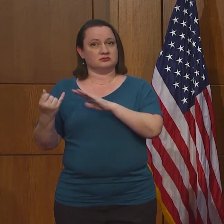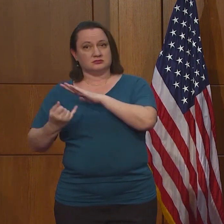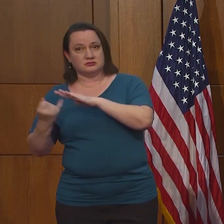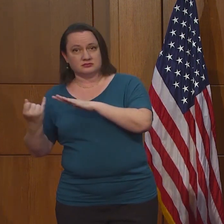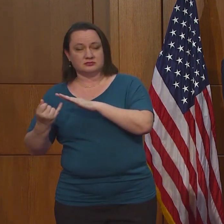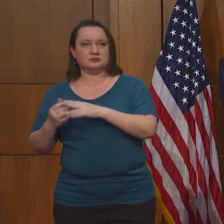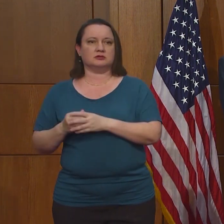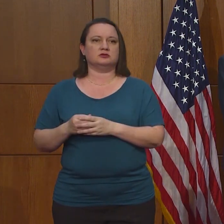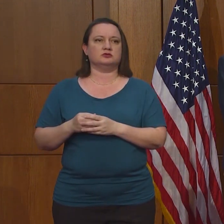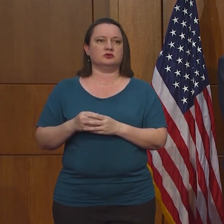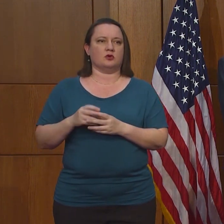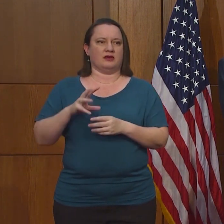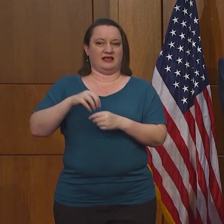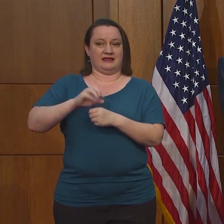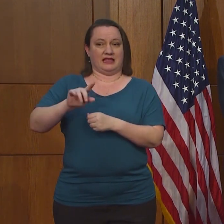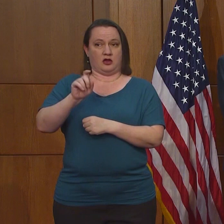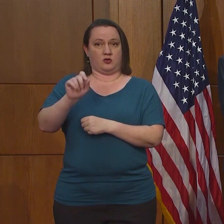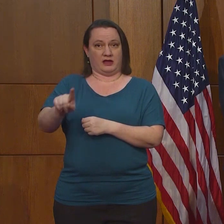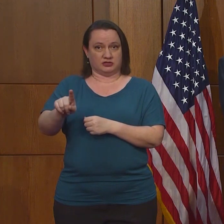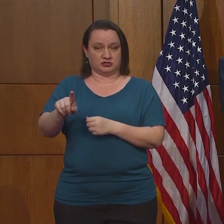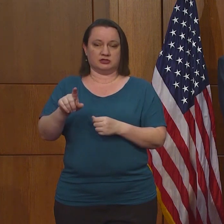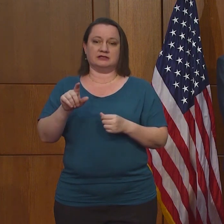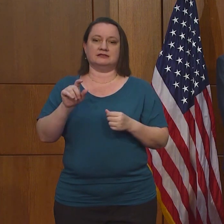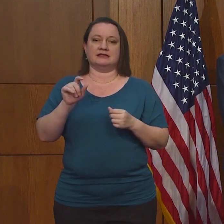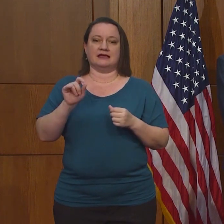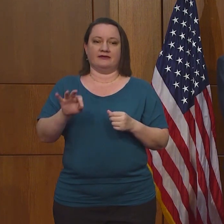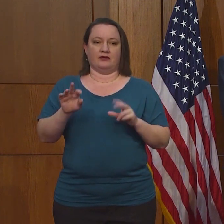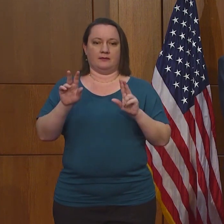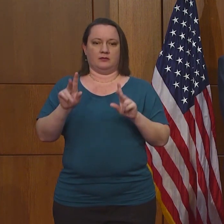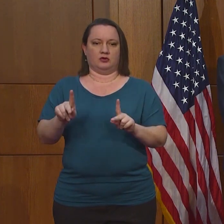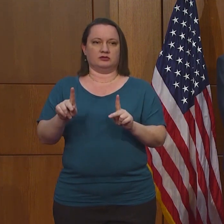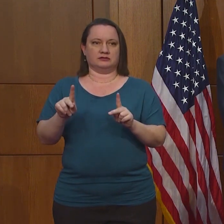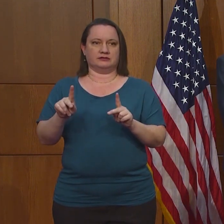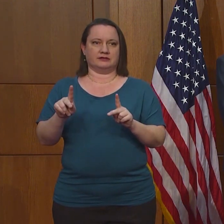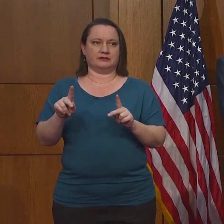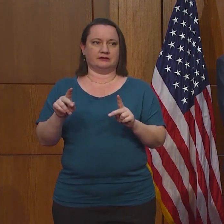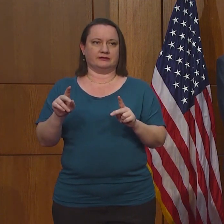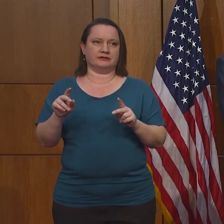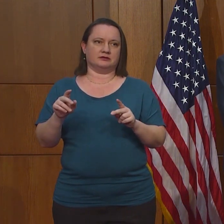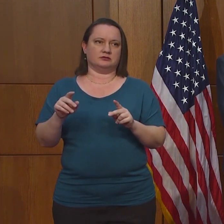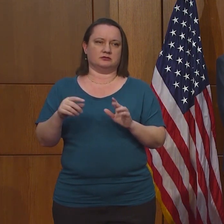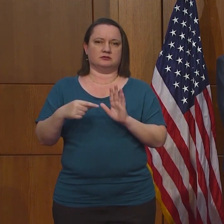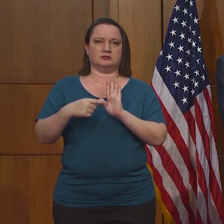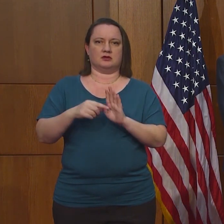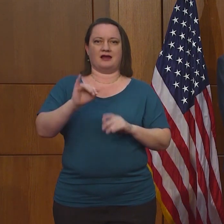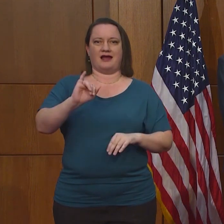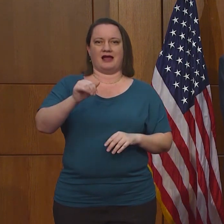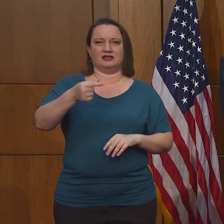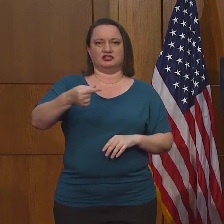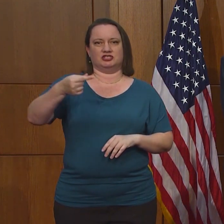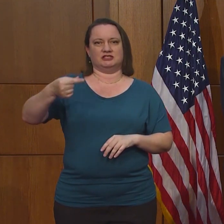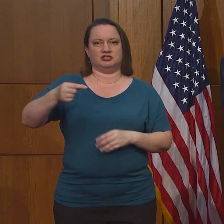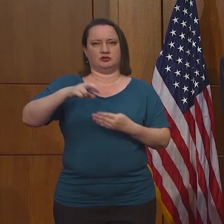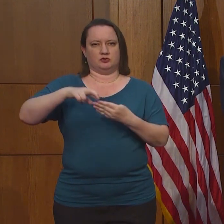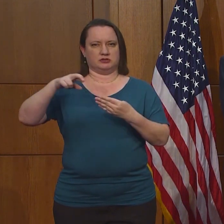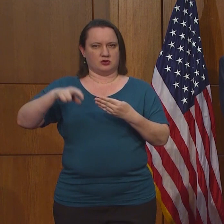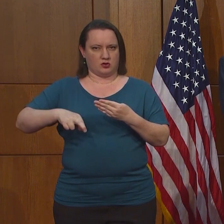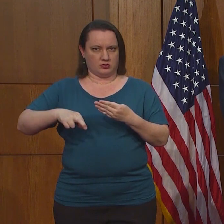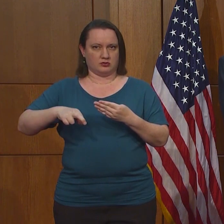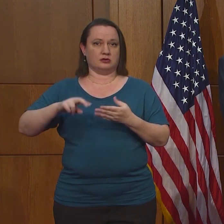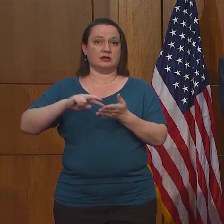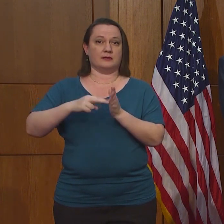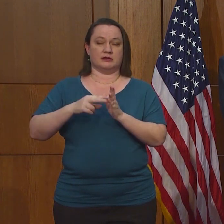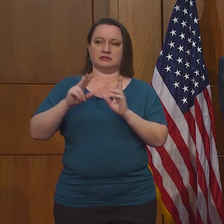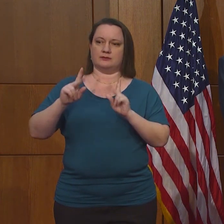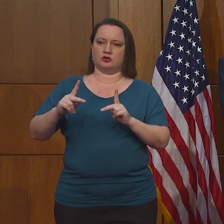pregunta es la idea de que ellos tuvieron un resultado, lo que llamamos IgG, que quiere